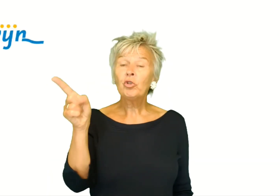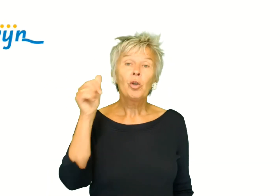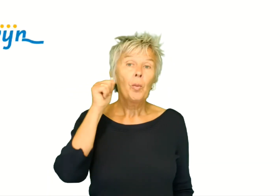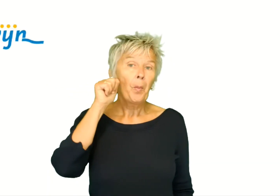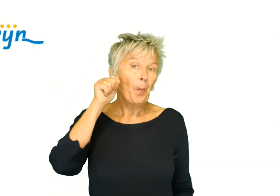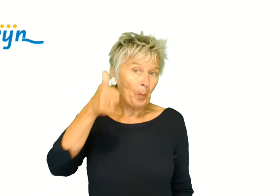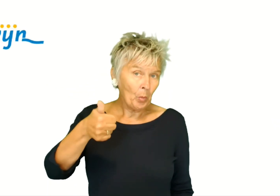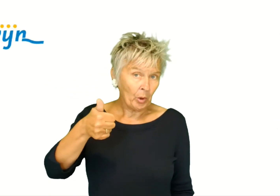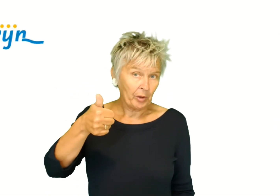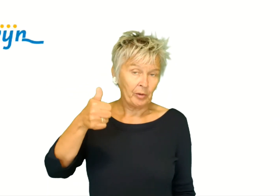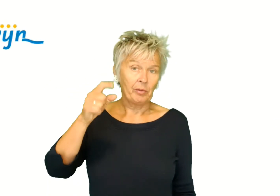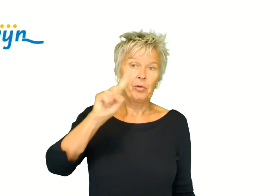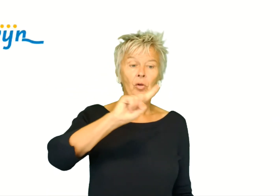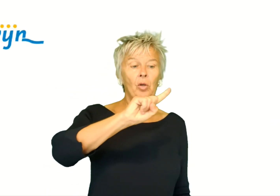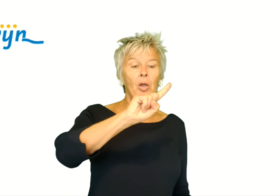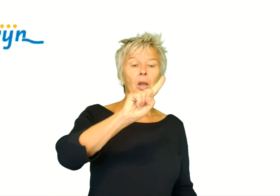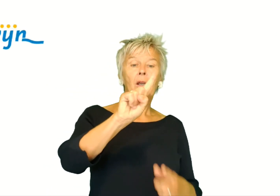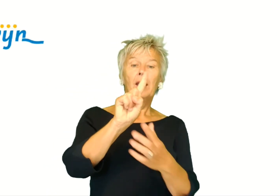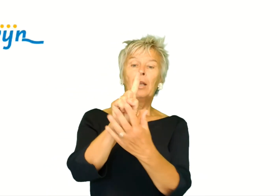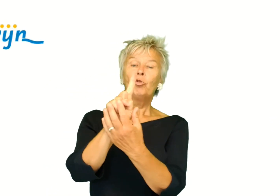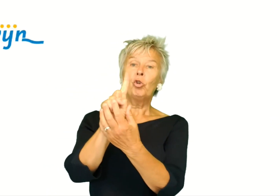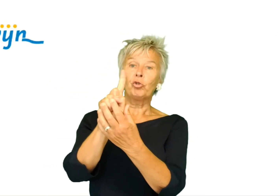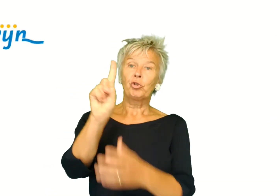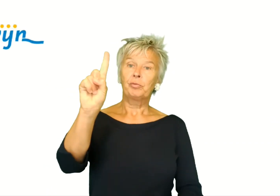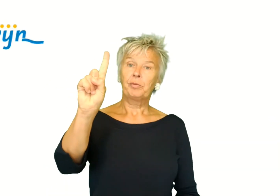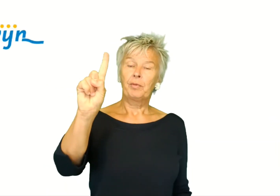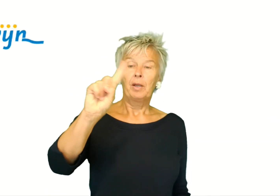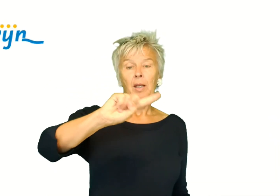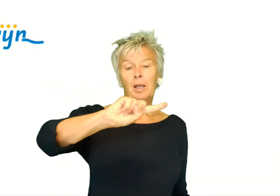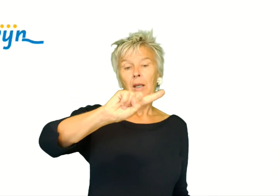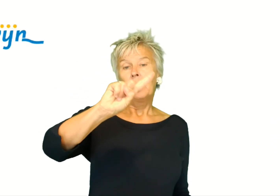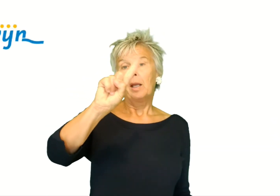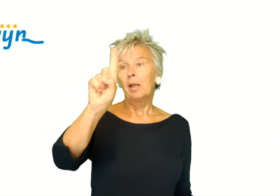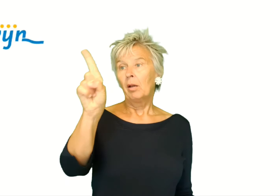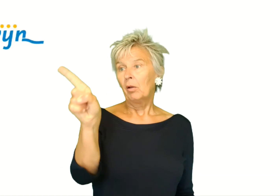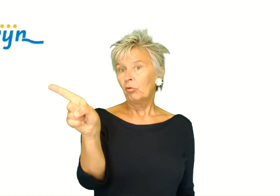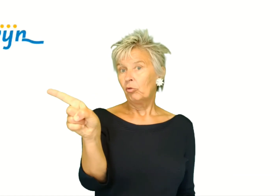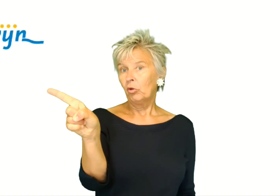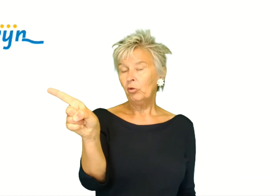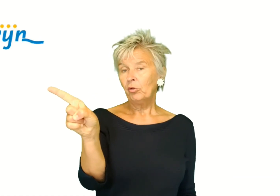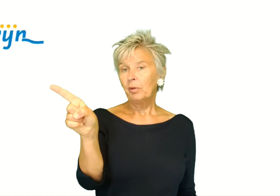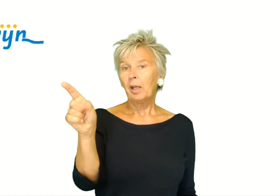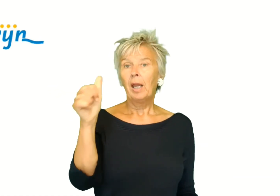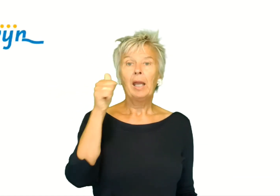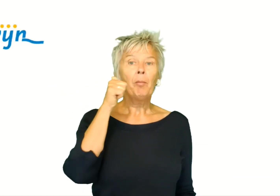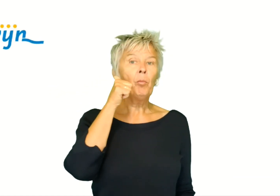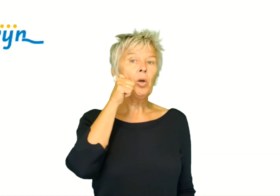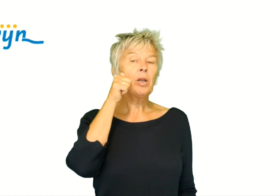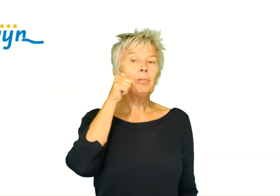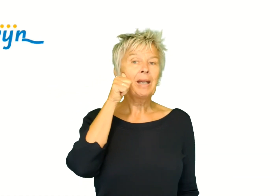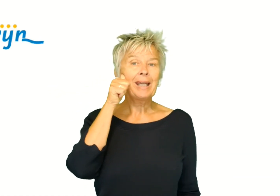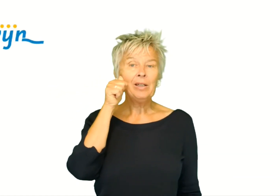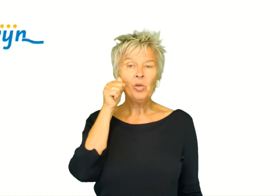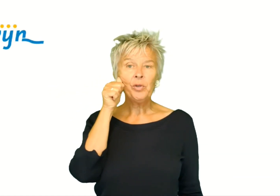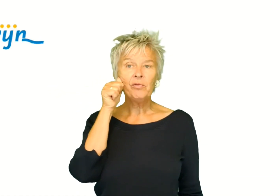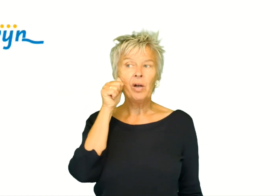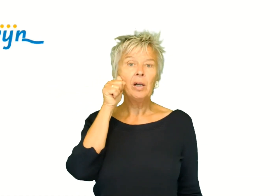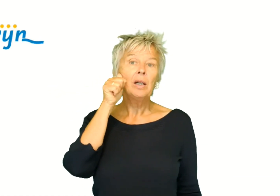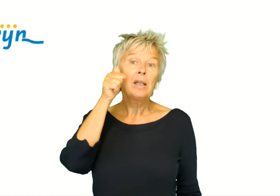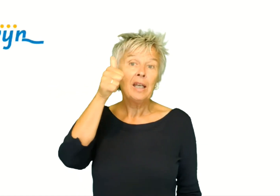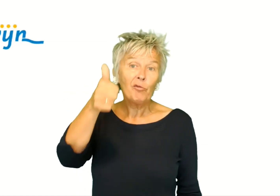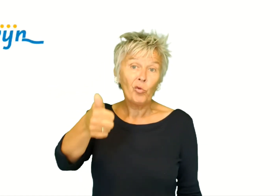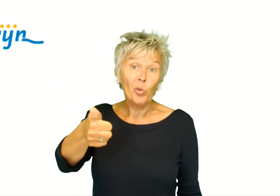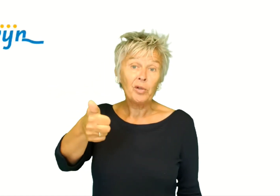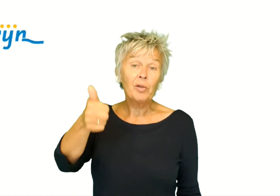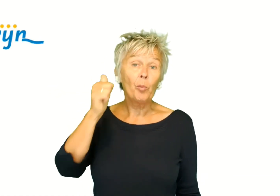Tot morgen. Tot. Tot. En dan morgen begint op je